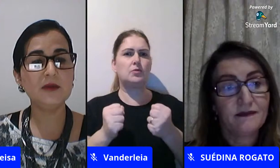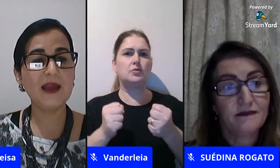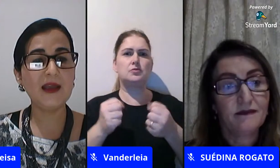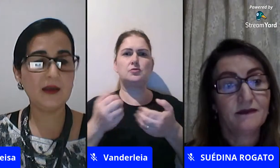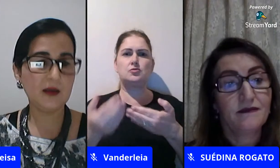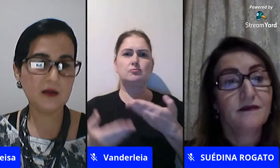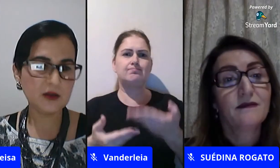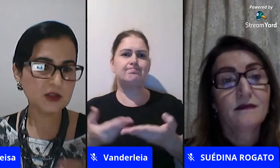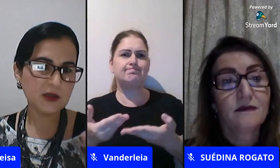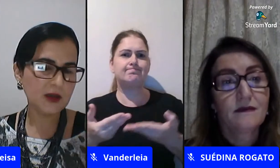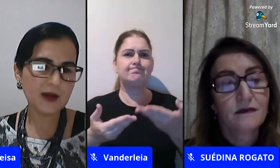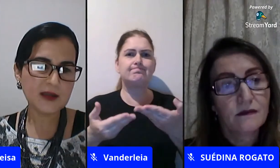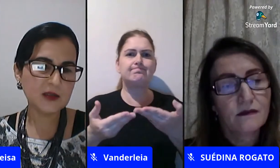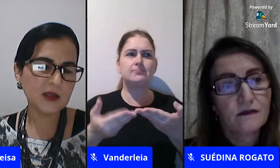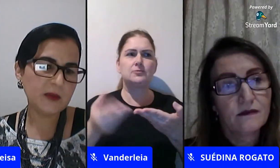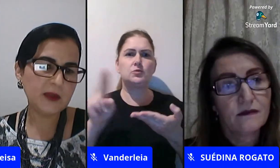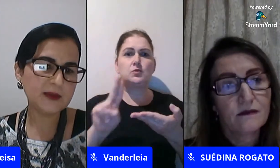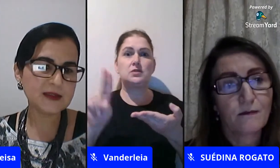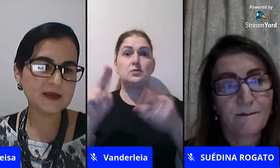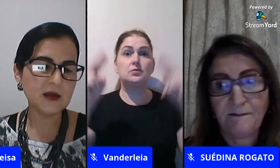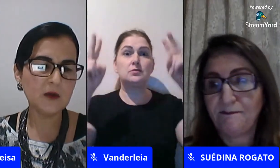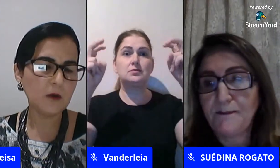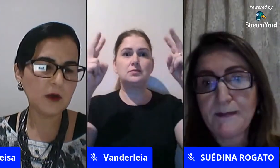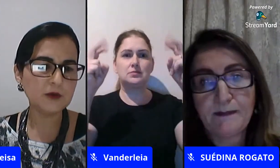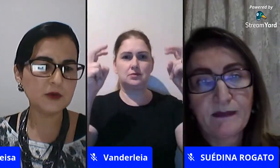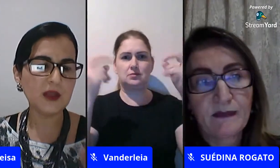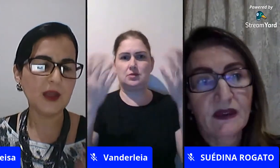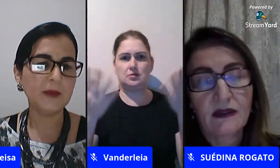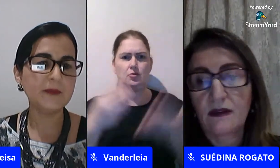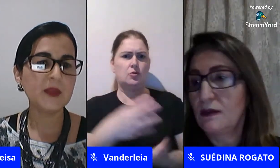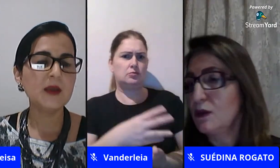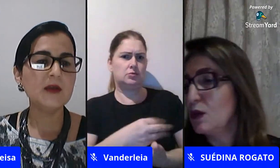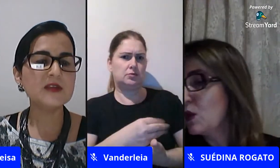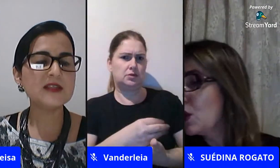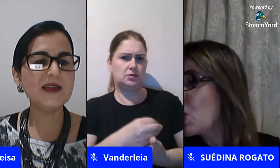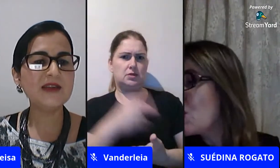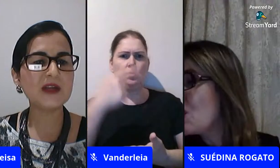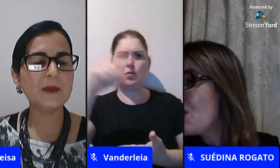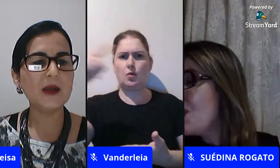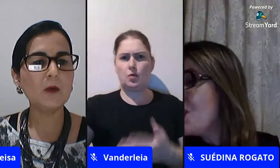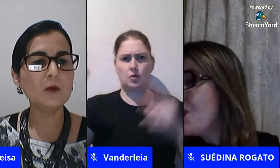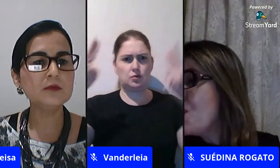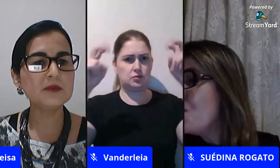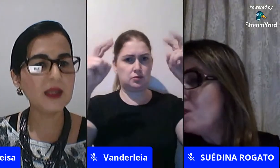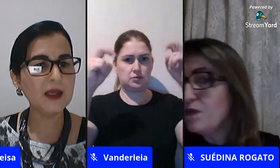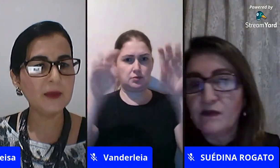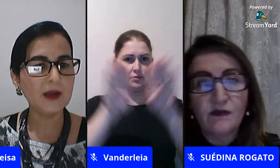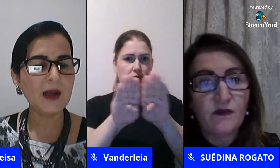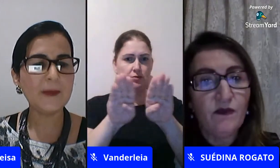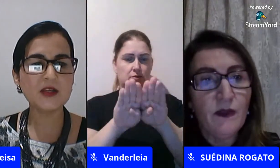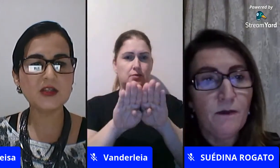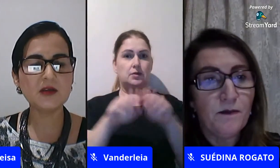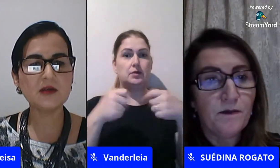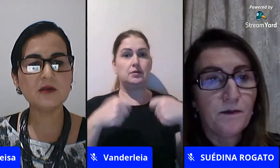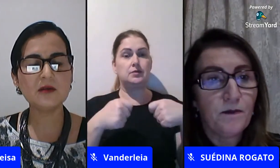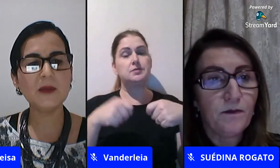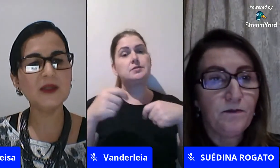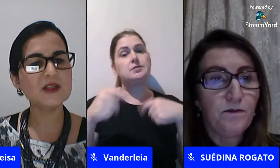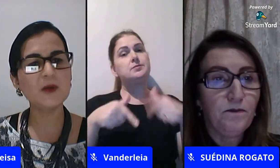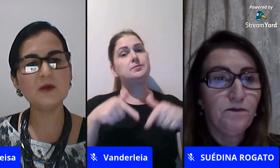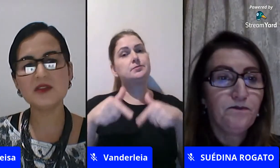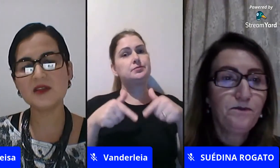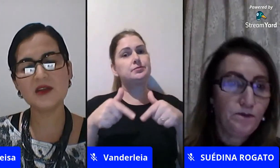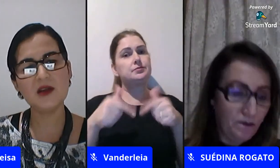você não deve eu acho que é a questão da amamentação ou qualquer outro tema você deve trabalhar algum tema a partir